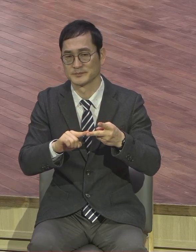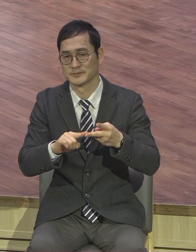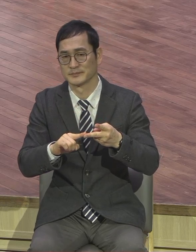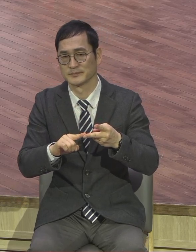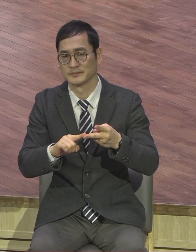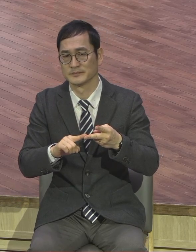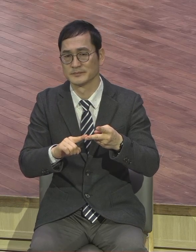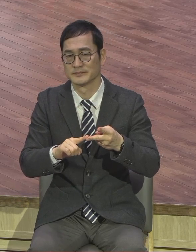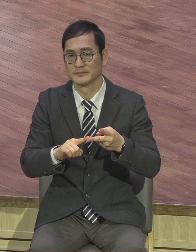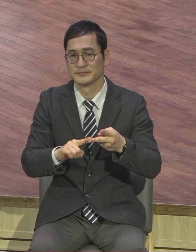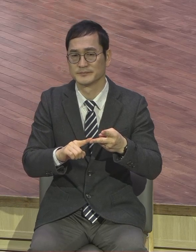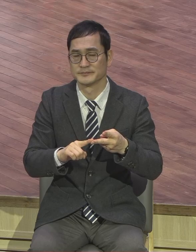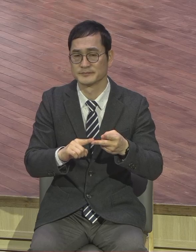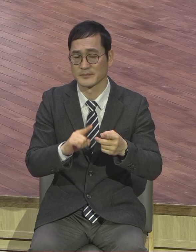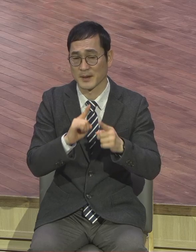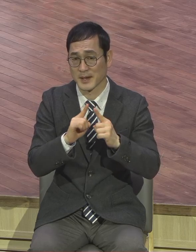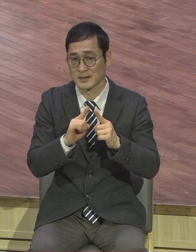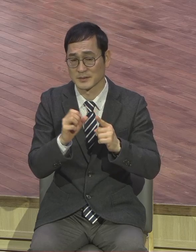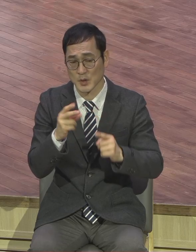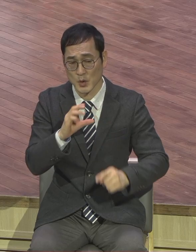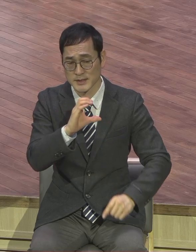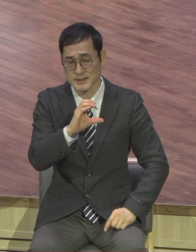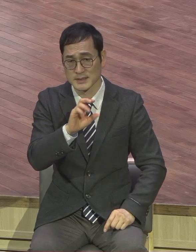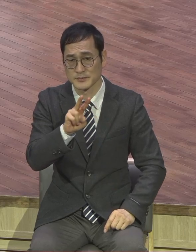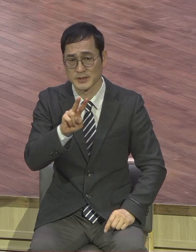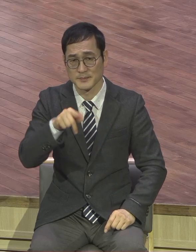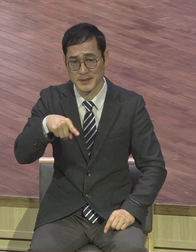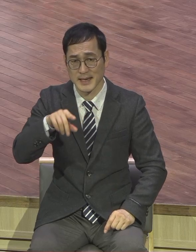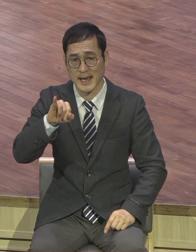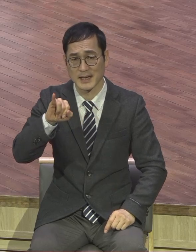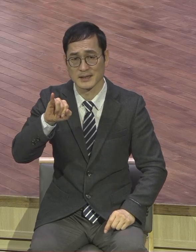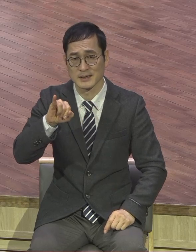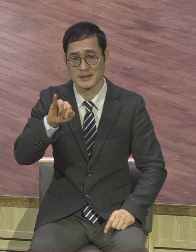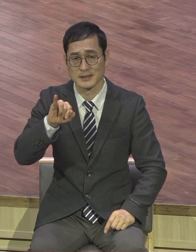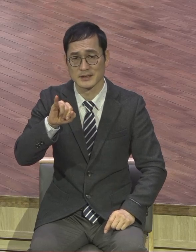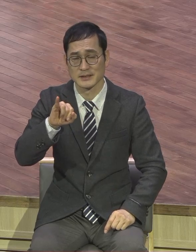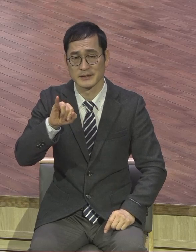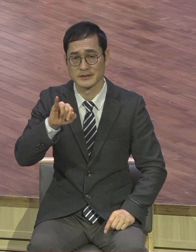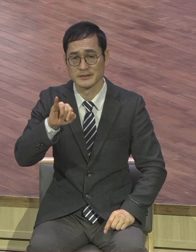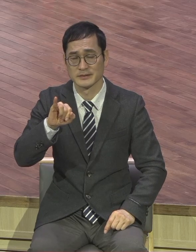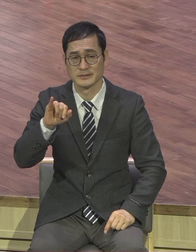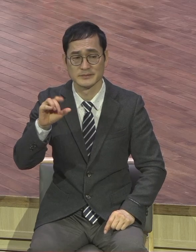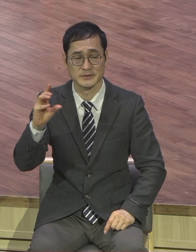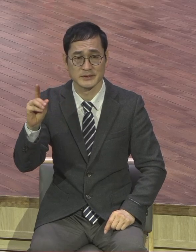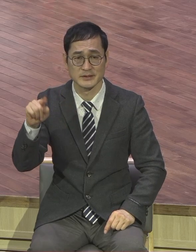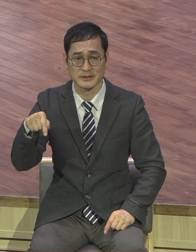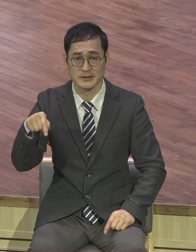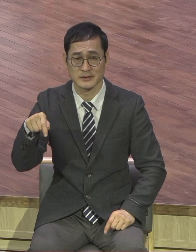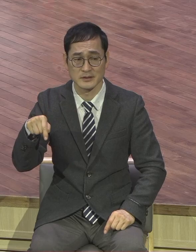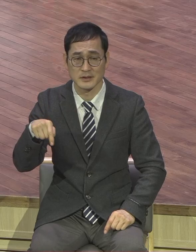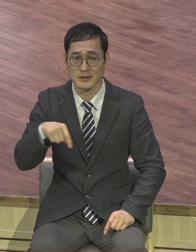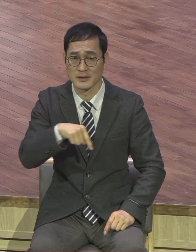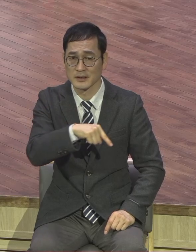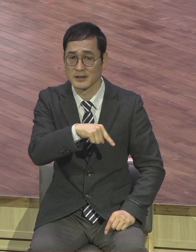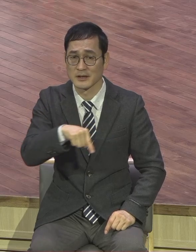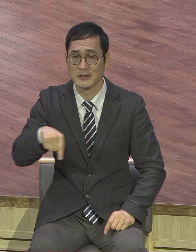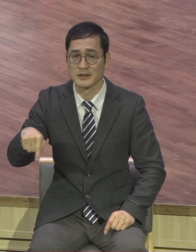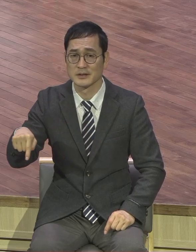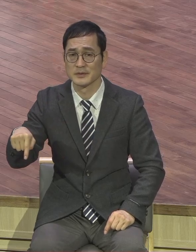뭐예요? CVDIP의 삶이 한마디로 하면 강단과 원리스 이루는 겁니다. 고집 피우면 안 돼요. 주장하고